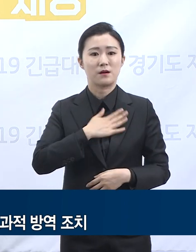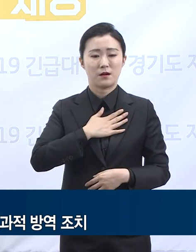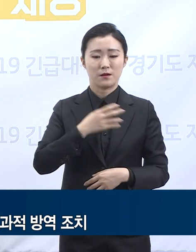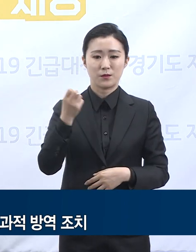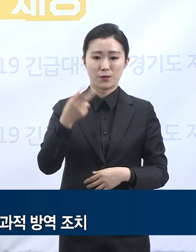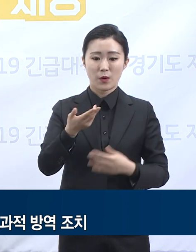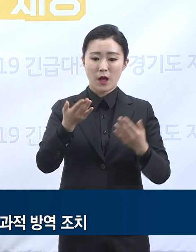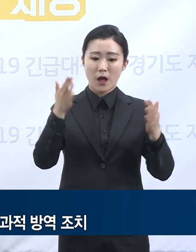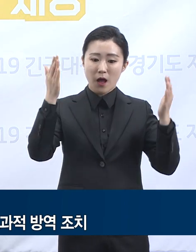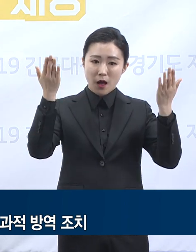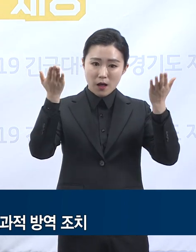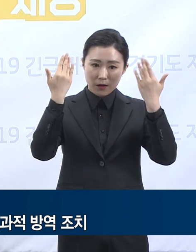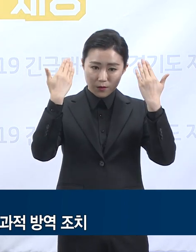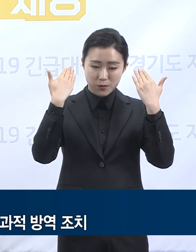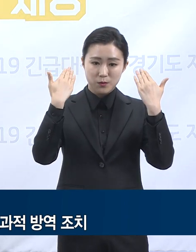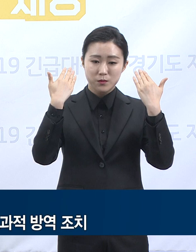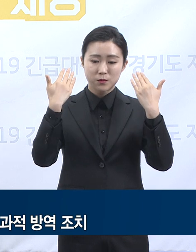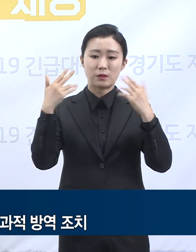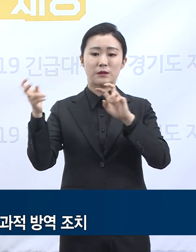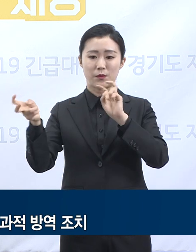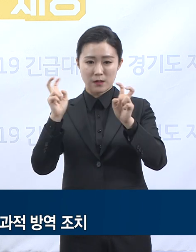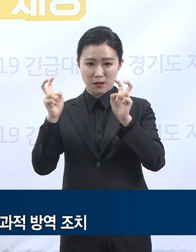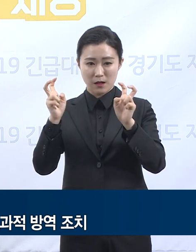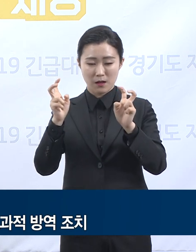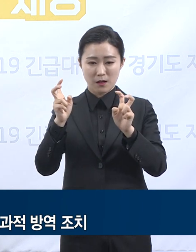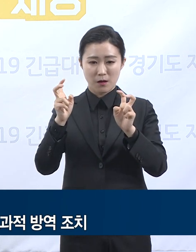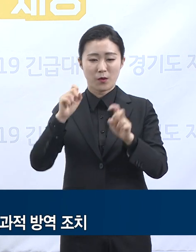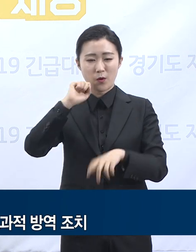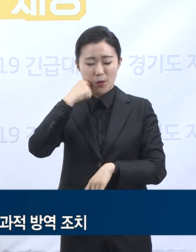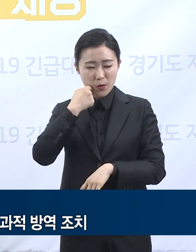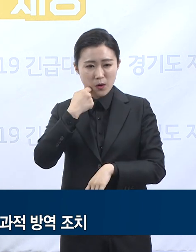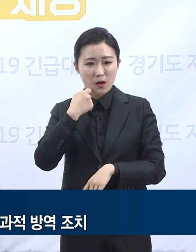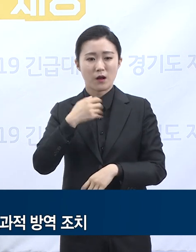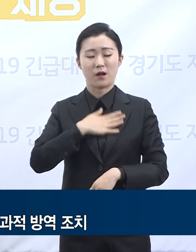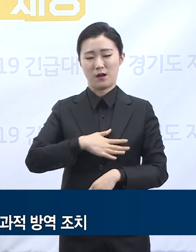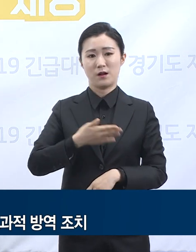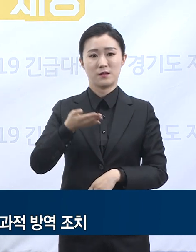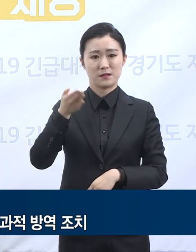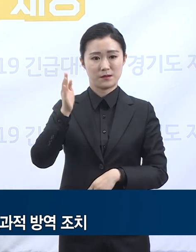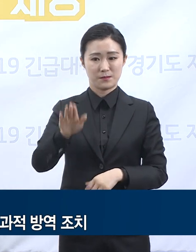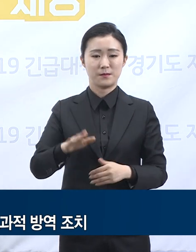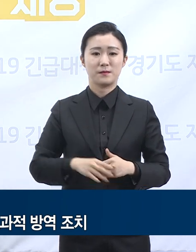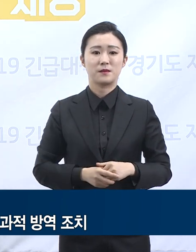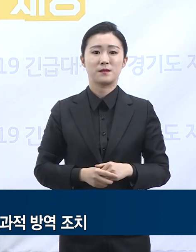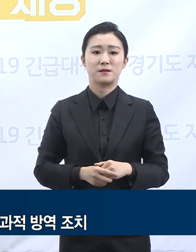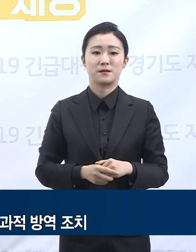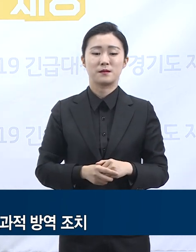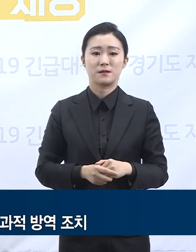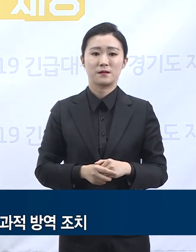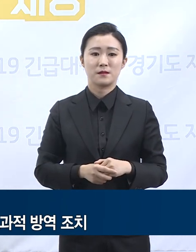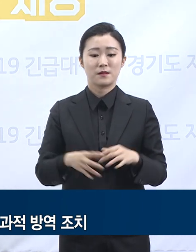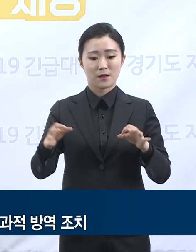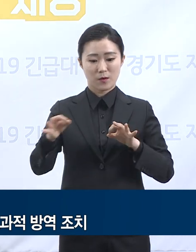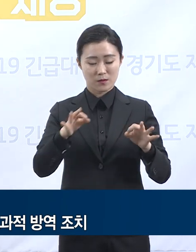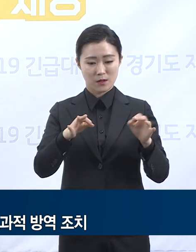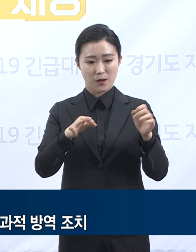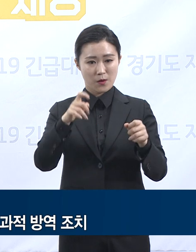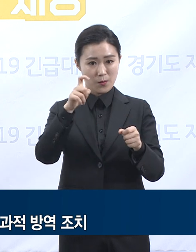하지만 방역적 목표가 일정 수준으로 성공해야 그것을 기반으로 사회경제적 목표를 세우고 달성할 수 있습니다.